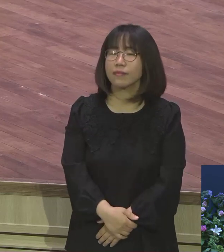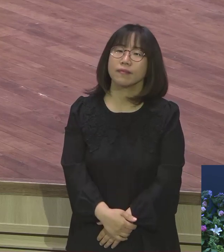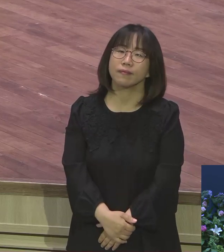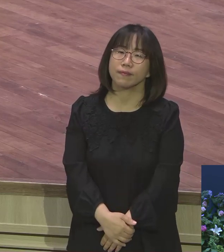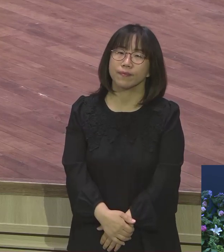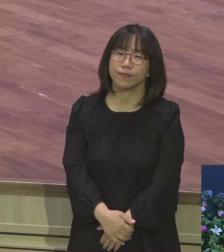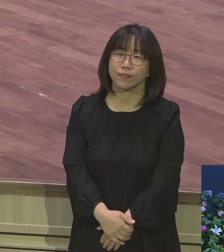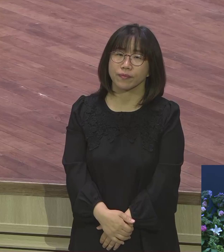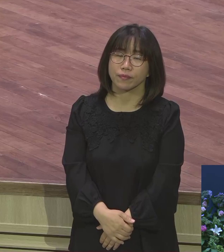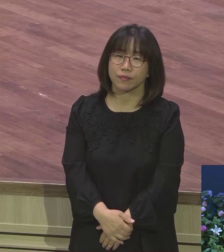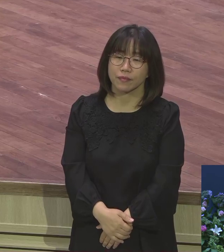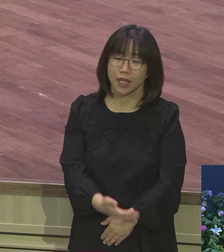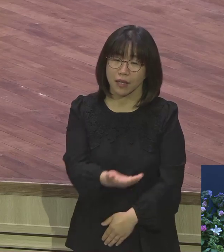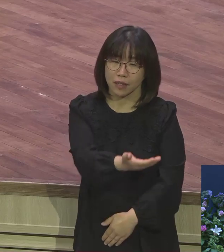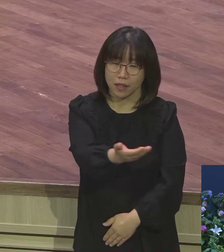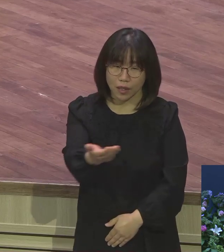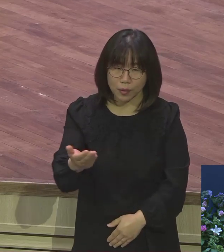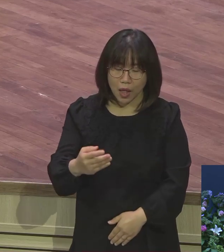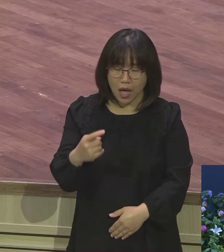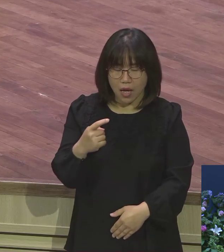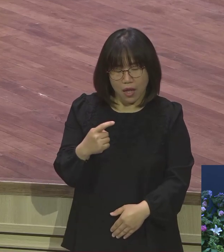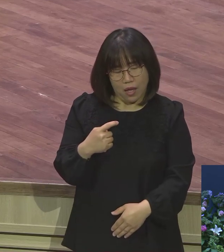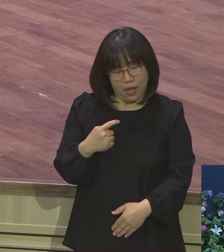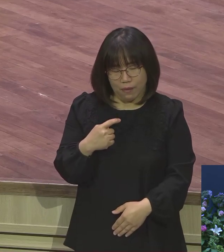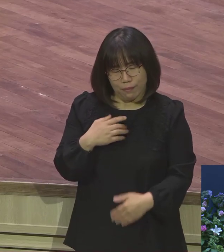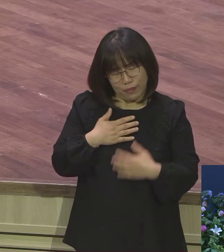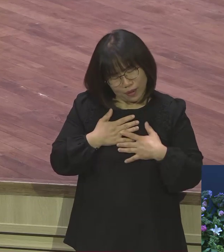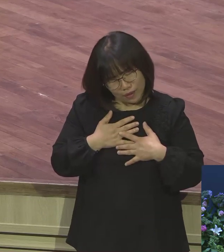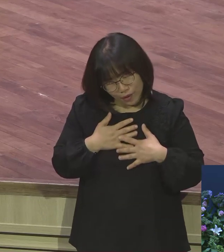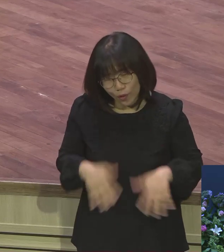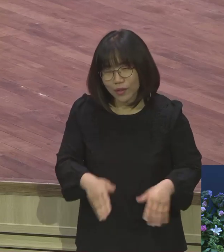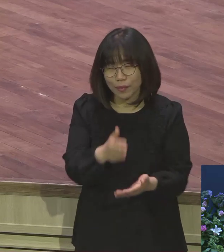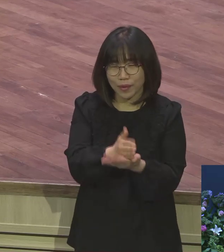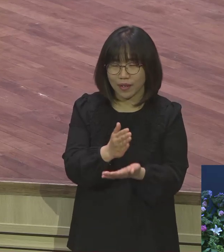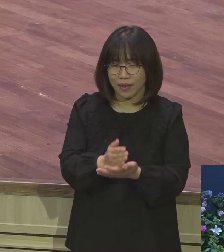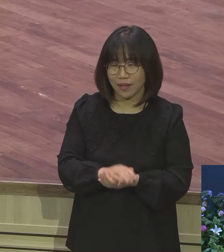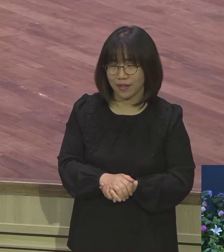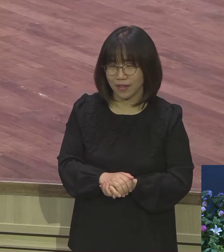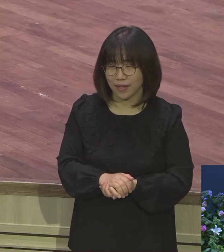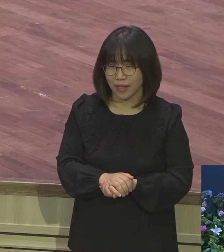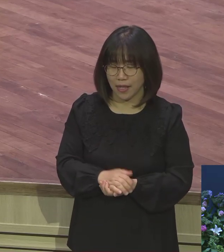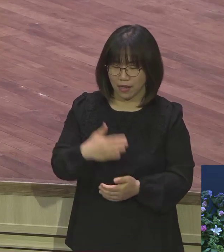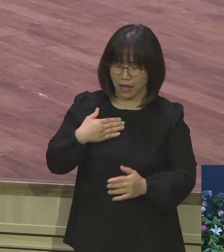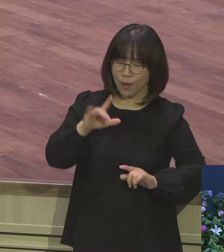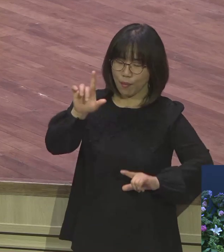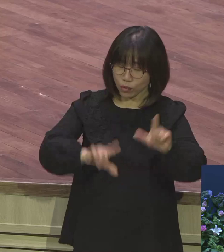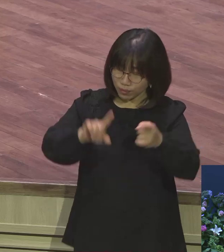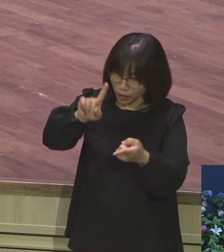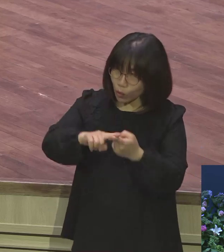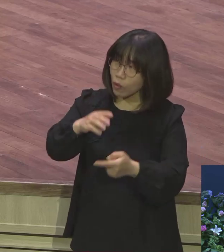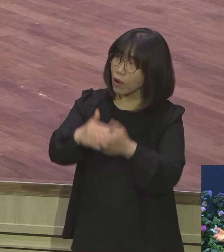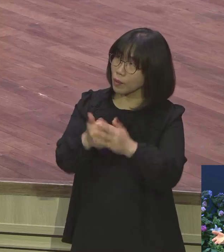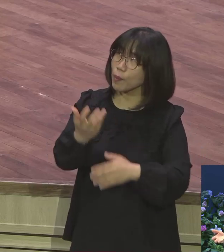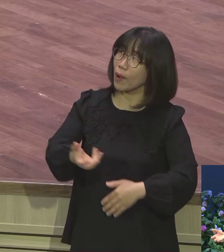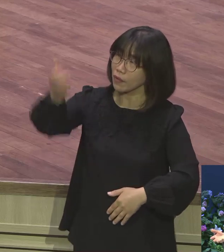그런 어리성은 사람 살 필요가 없죠. 피곤하게 왜 그래서 합니까. 내 모습 이대로 주님 받으시옵소서. 그냥 내 모습 이대로 이해해 주는 게